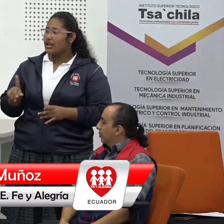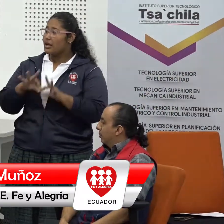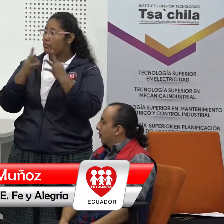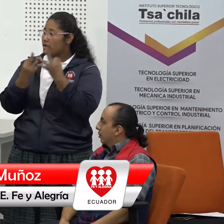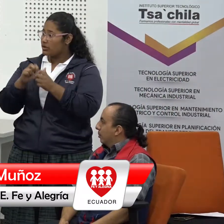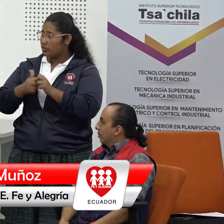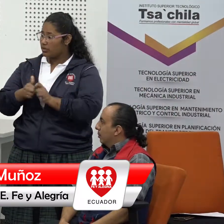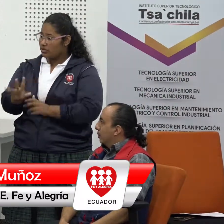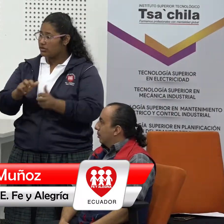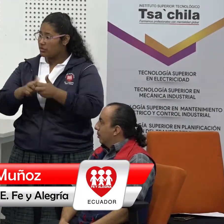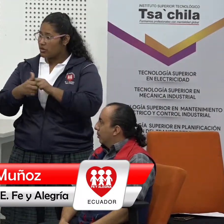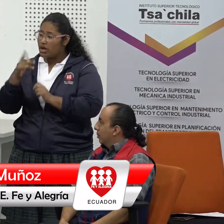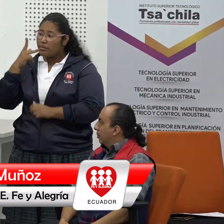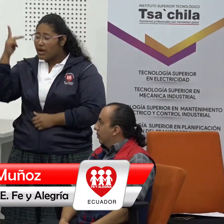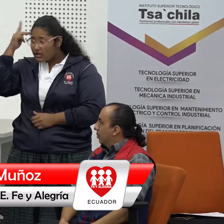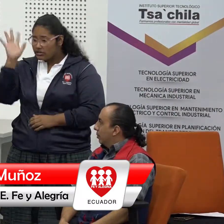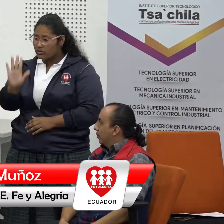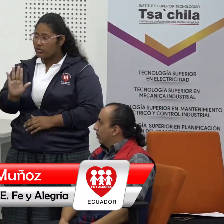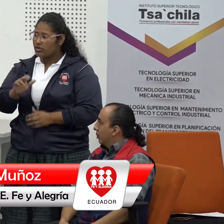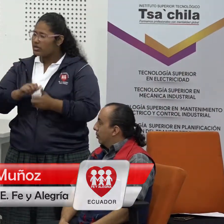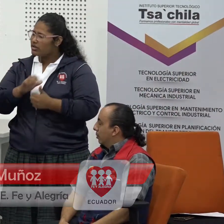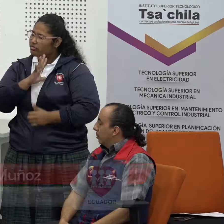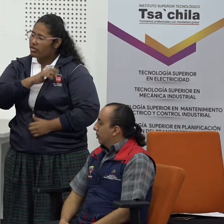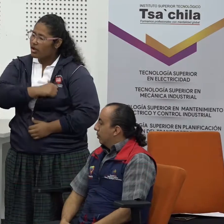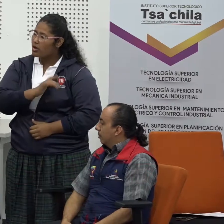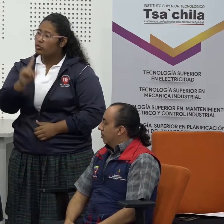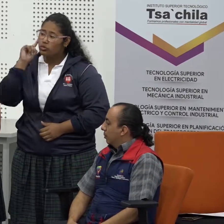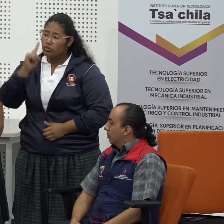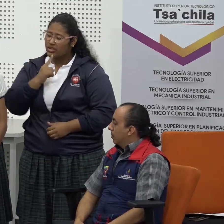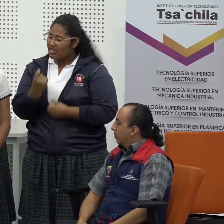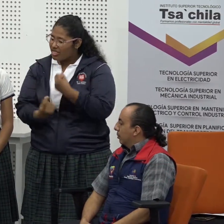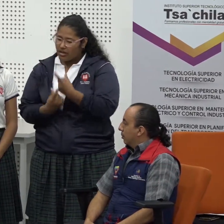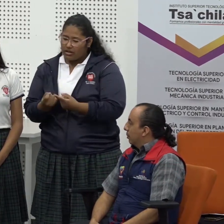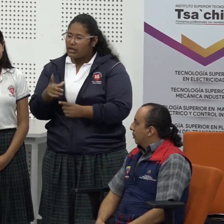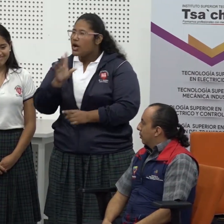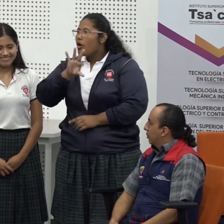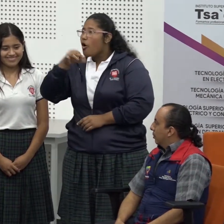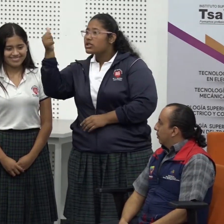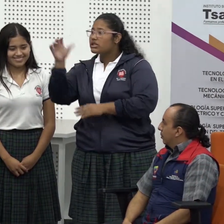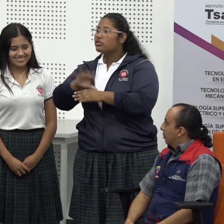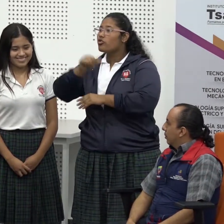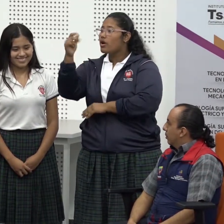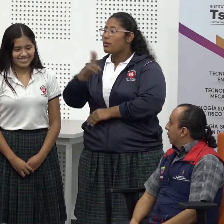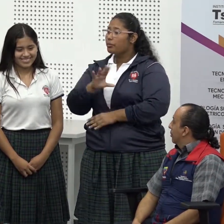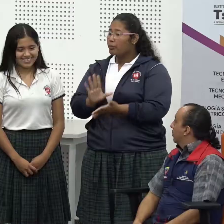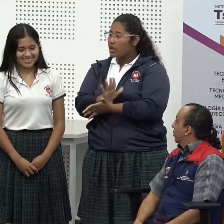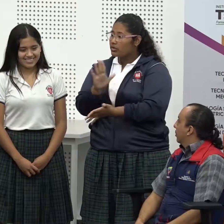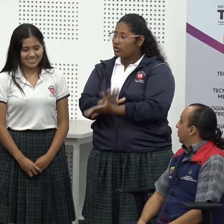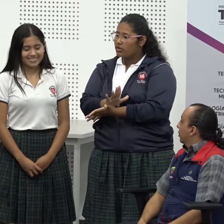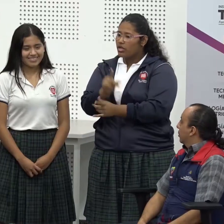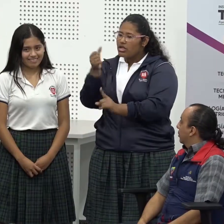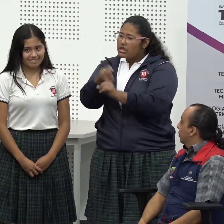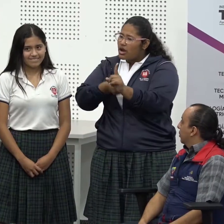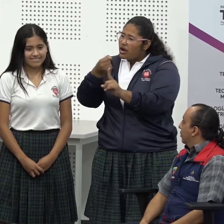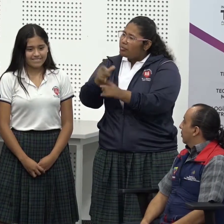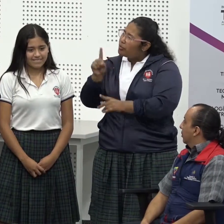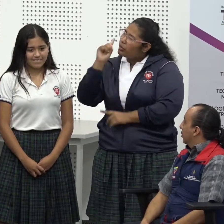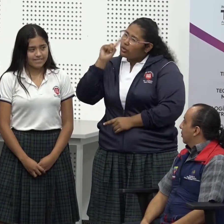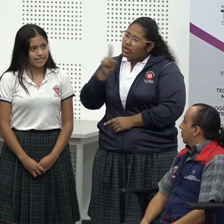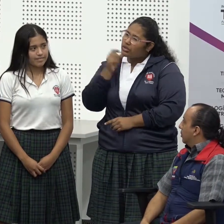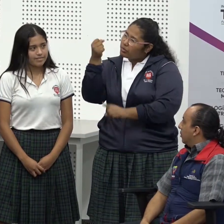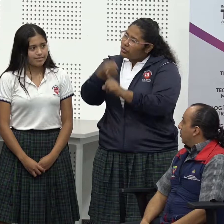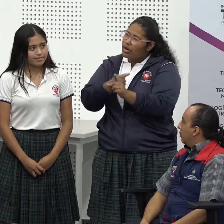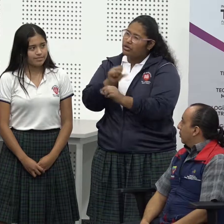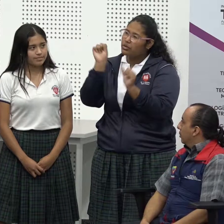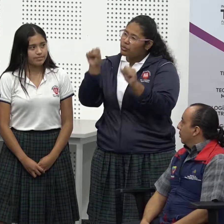disculpen bueno quizás nosotros con nuestros padres a veces quizás tenemos problemas porque no nos podemos entender pero cuando